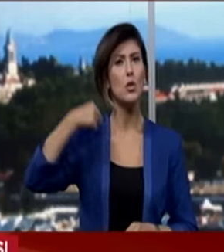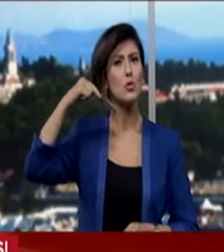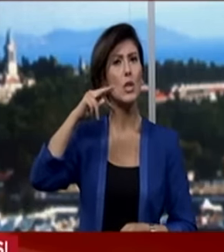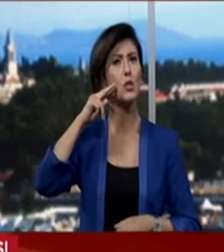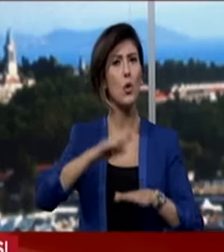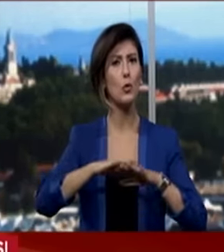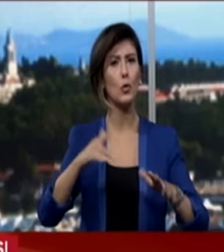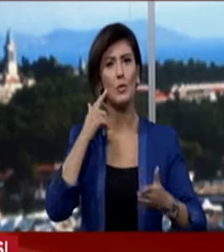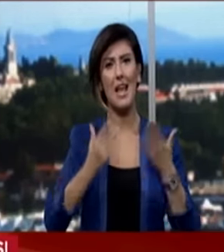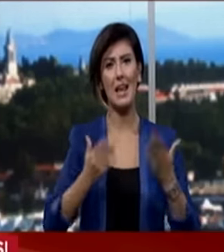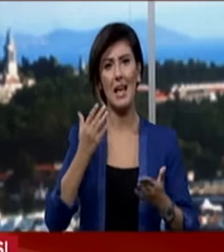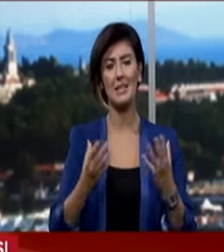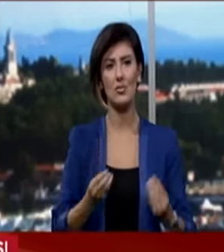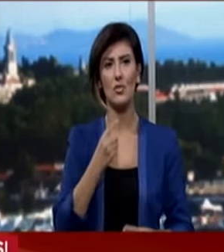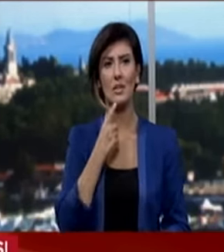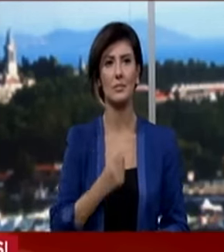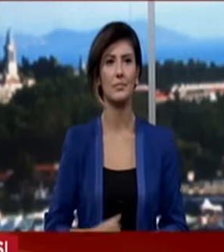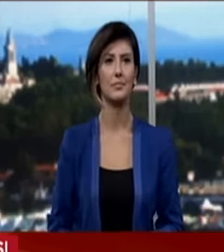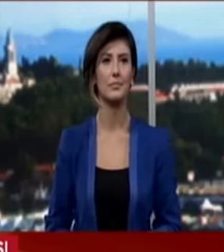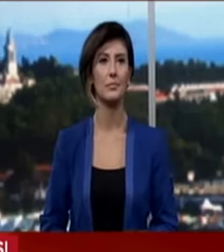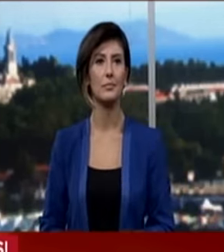Suriye'deki son durumu değerlendirecek.